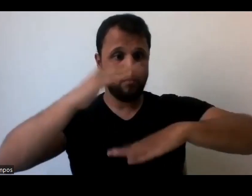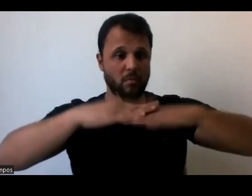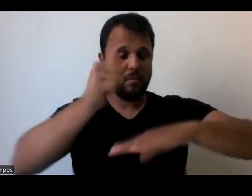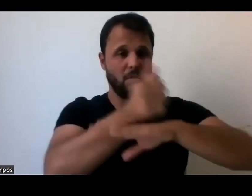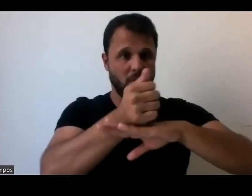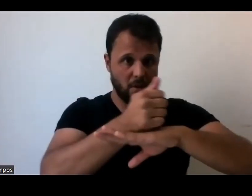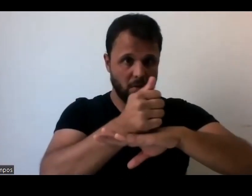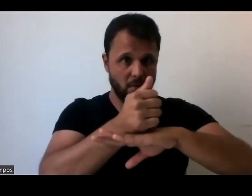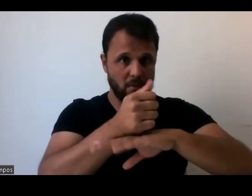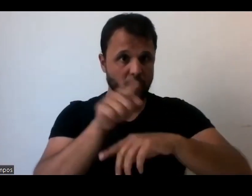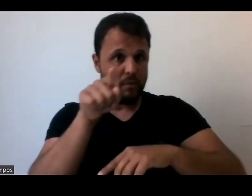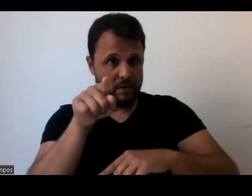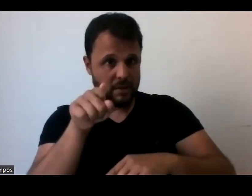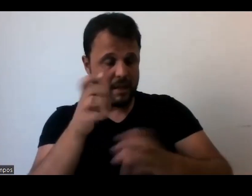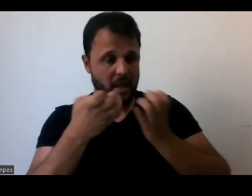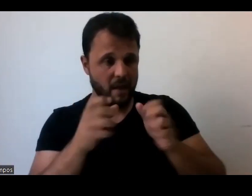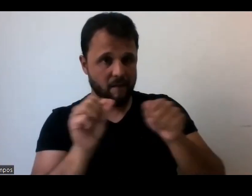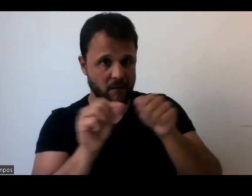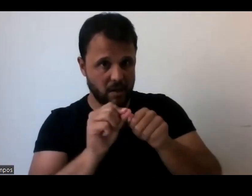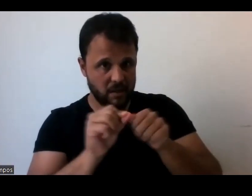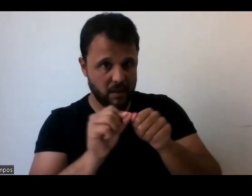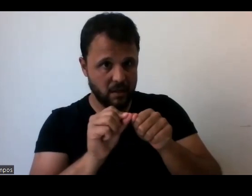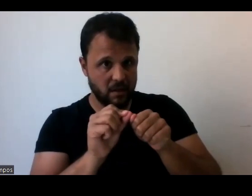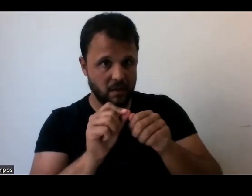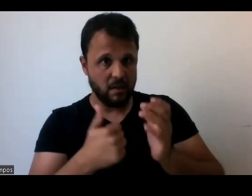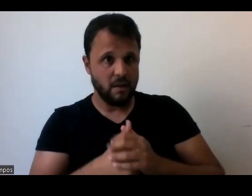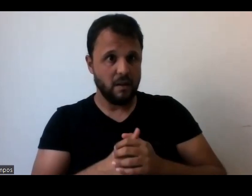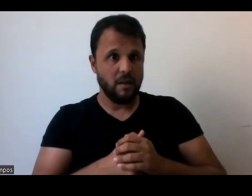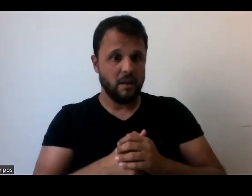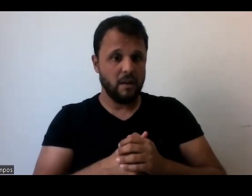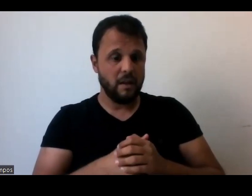o seu trabalho? Está aqui. É desse jeito o seu trabalho? Está aqui. Eles não ficam